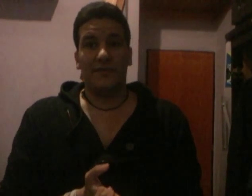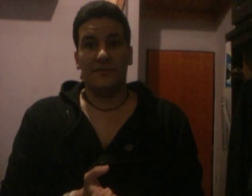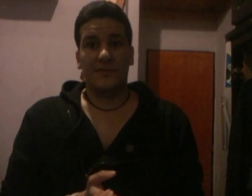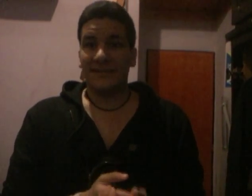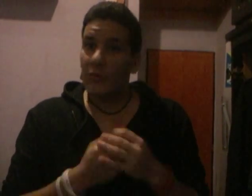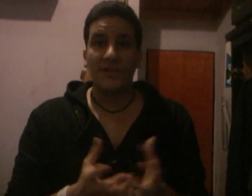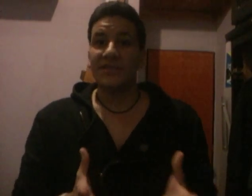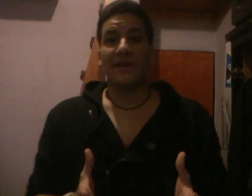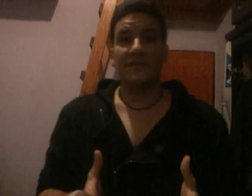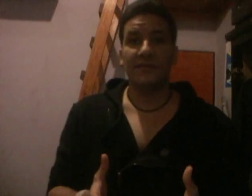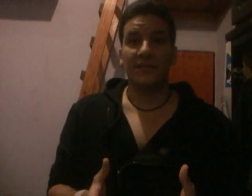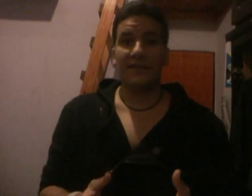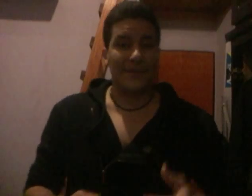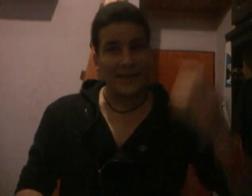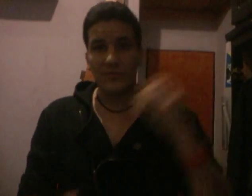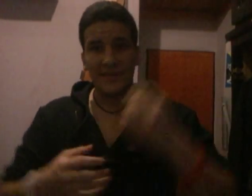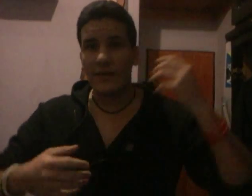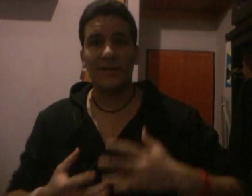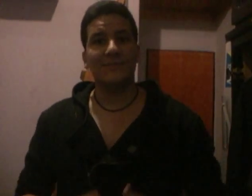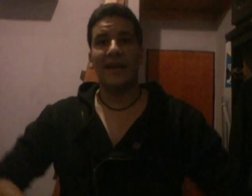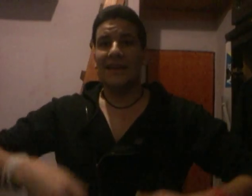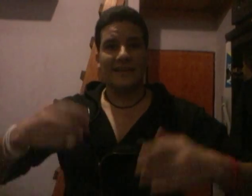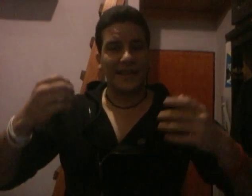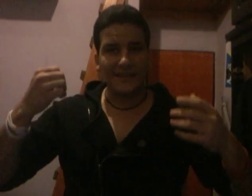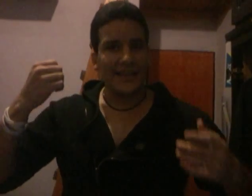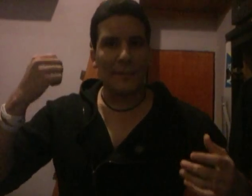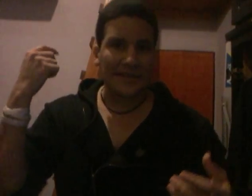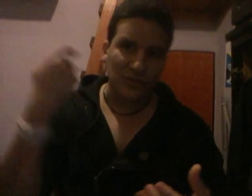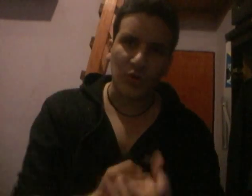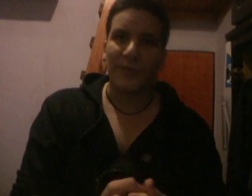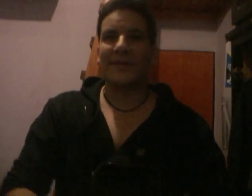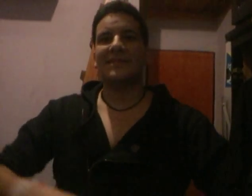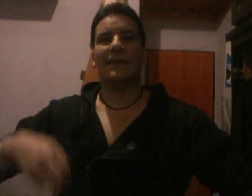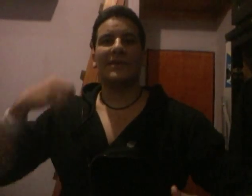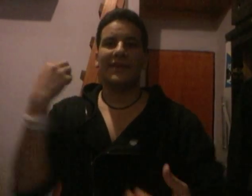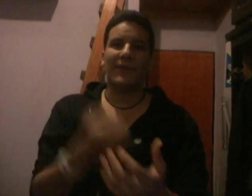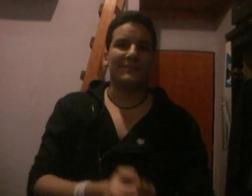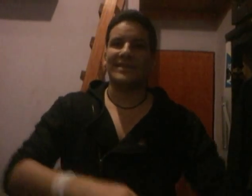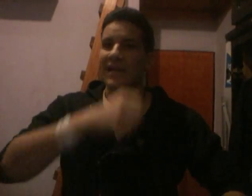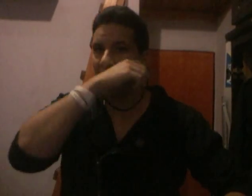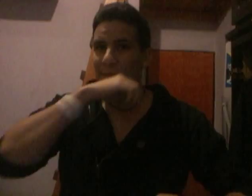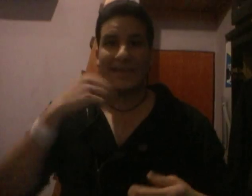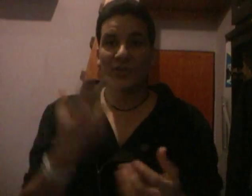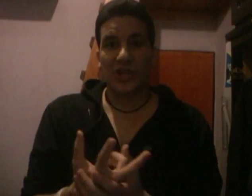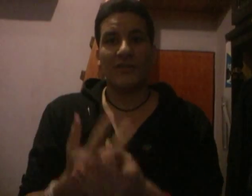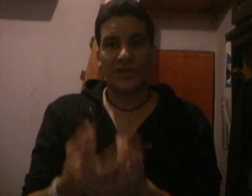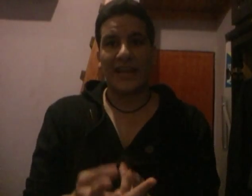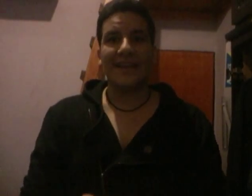está buenísima, la pelea de Duns Day está buenísima, ya sea de la parte de Superman, ya sea de parte de Batman, ya sea de de los tres contra él,